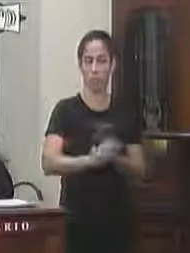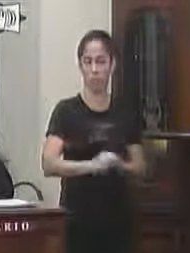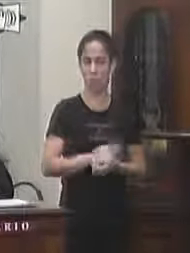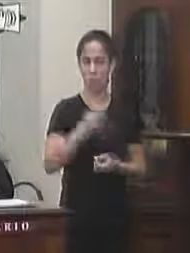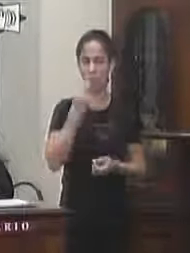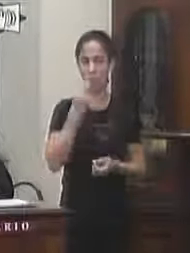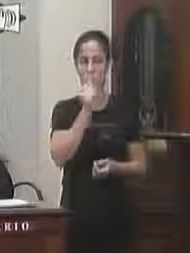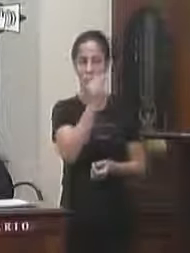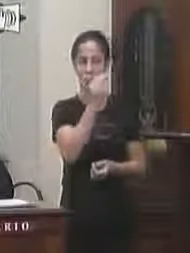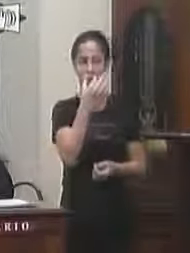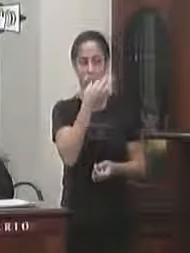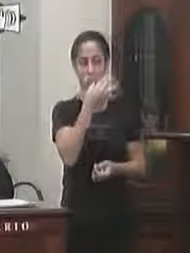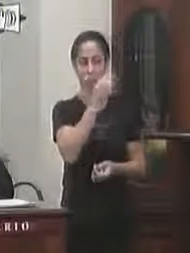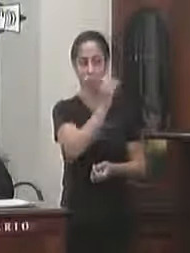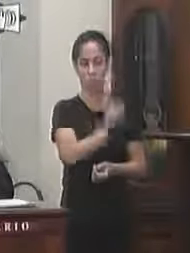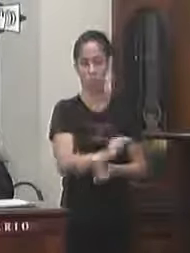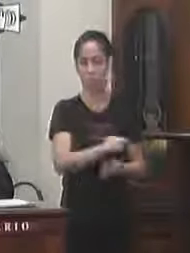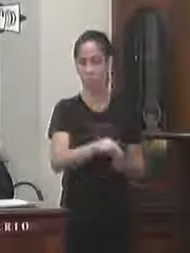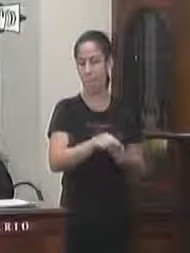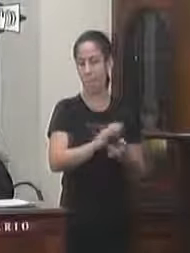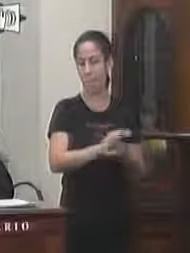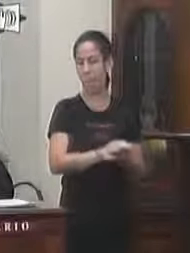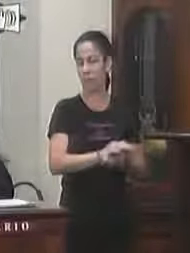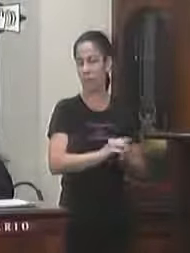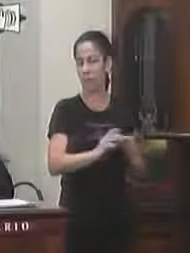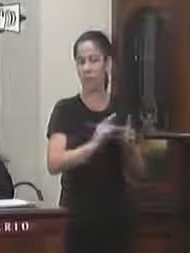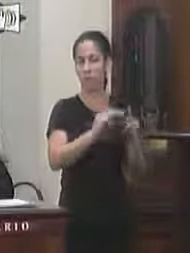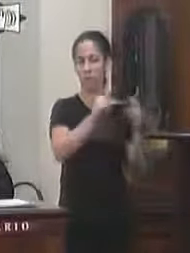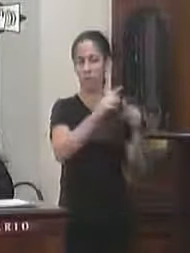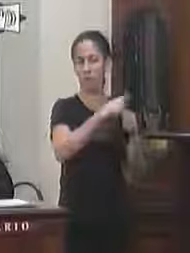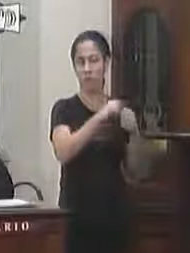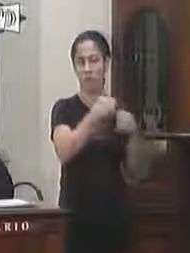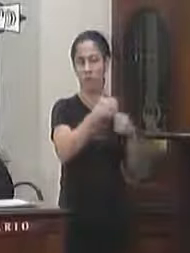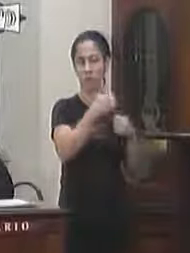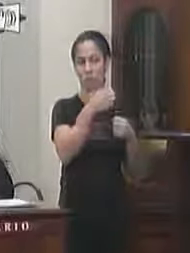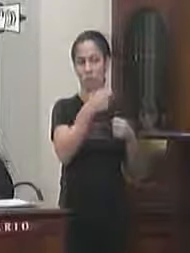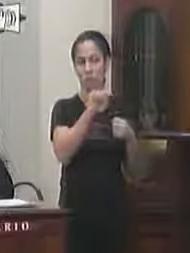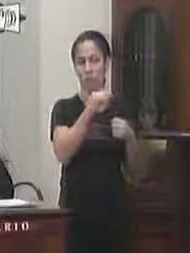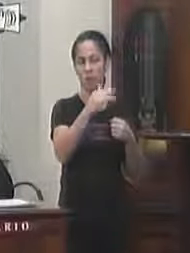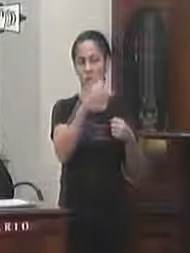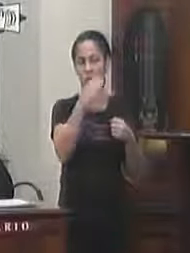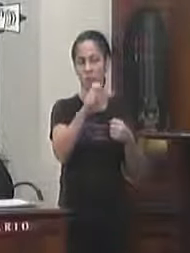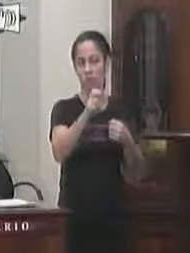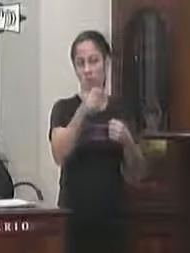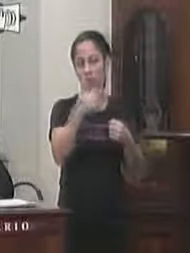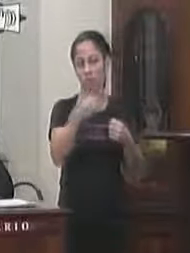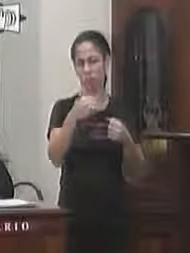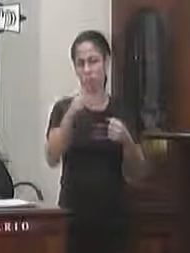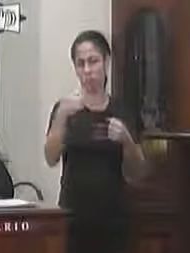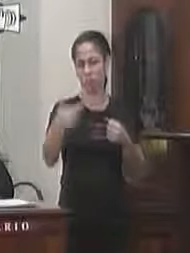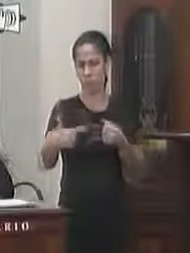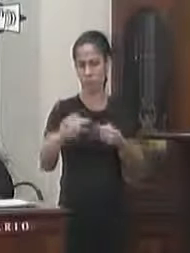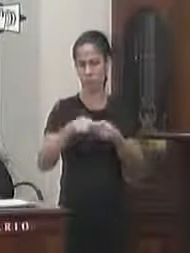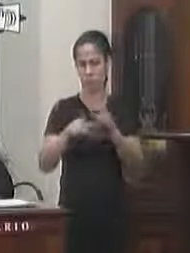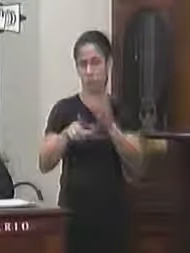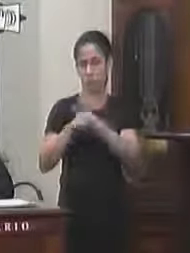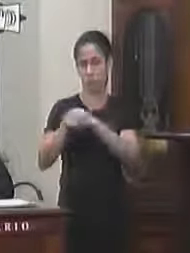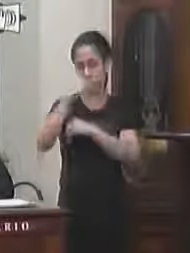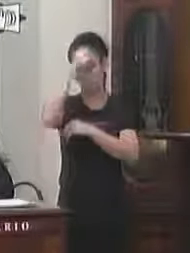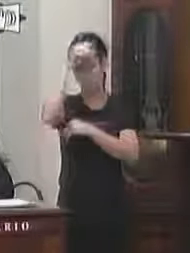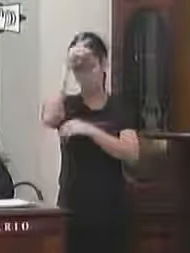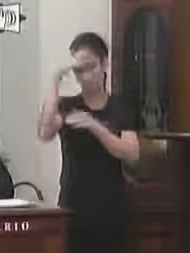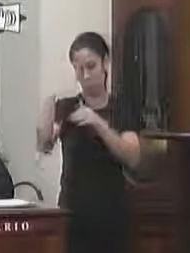manifesta também pela constitucionalidade com fundamento do artigo 1 inciso 3 parágrafo 3 incigo 2 da lei orgânica